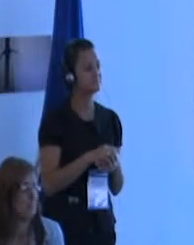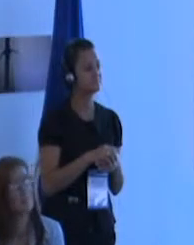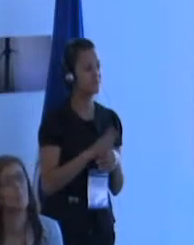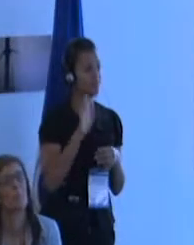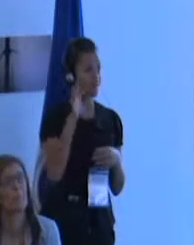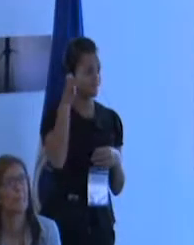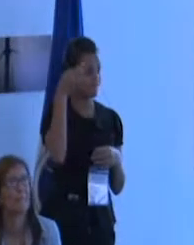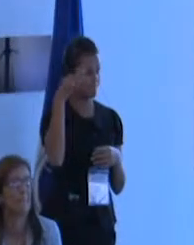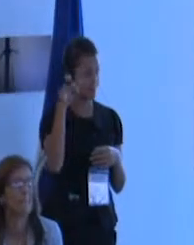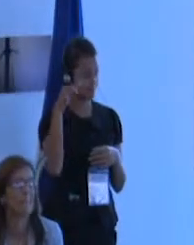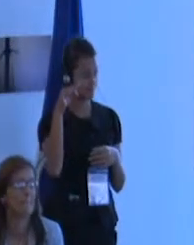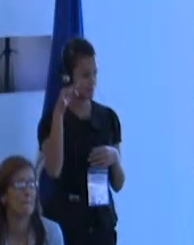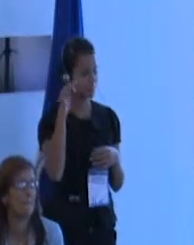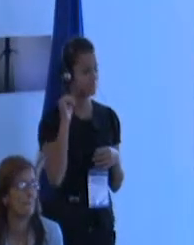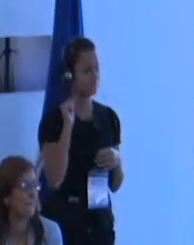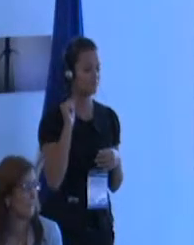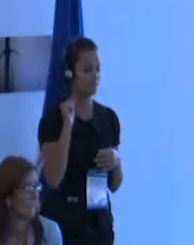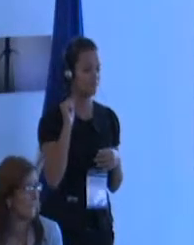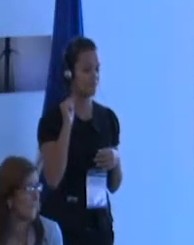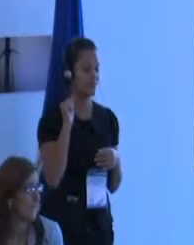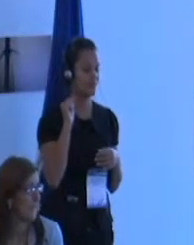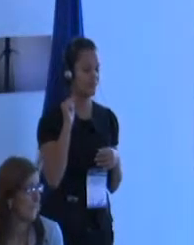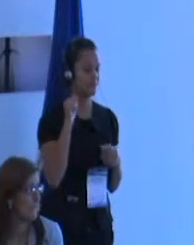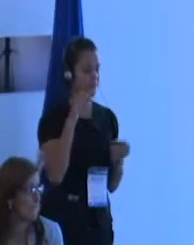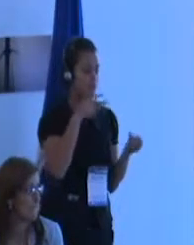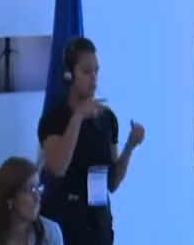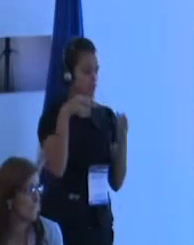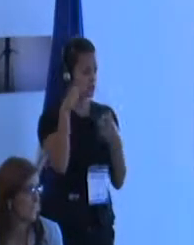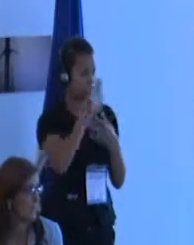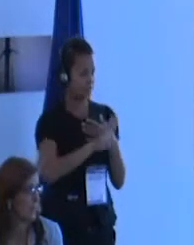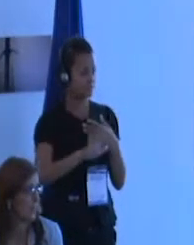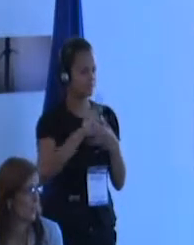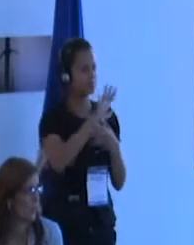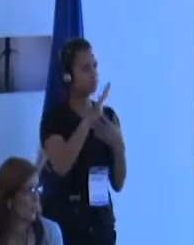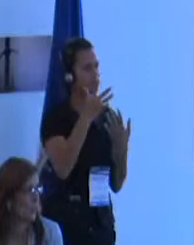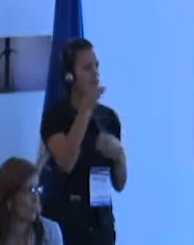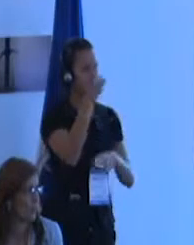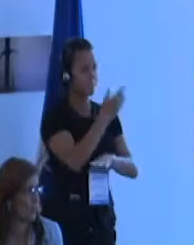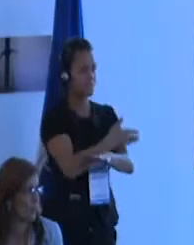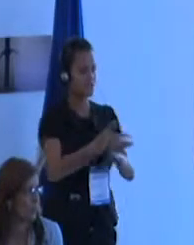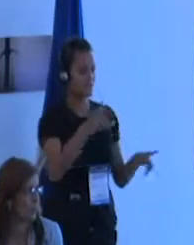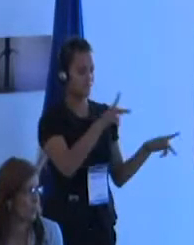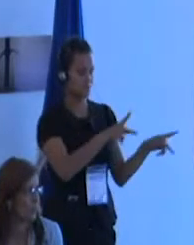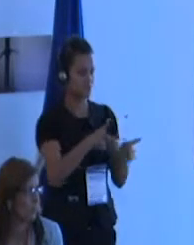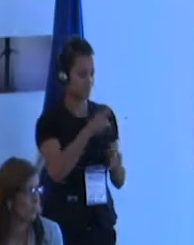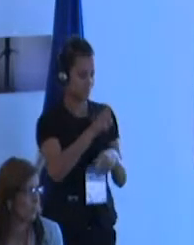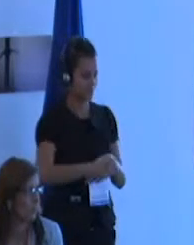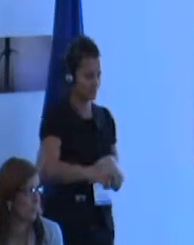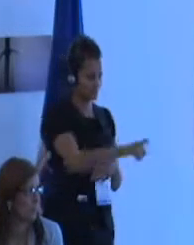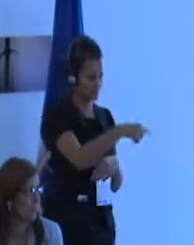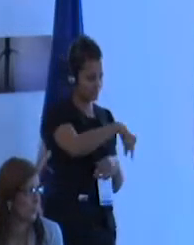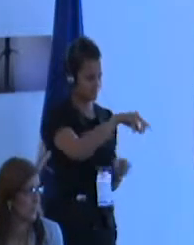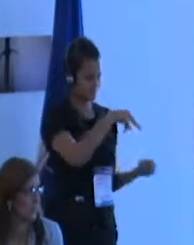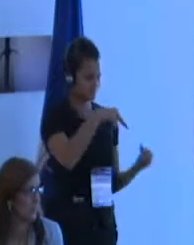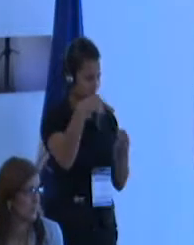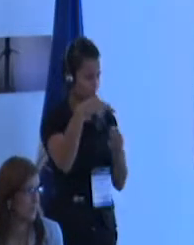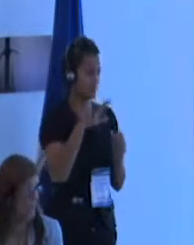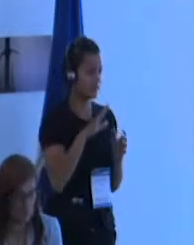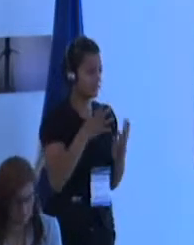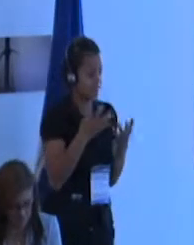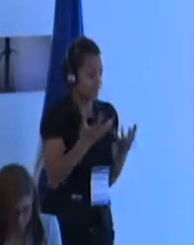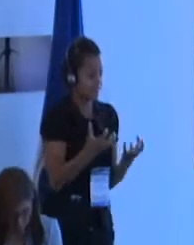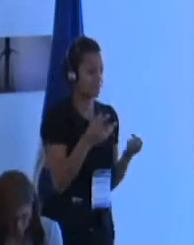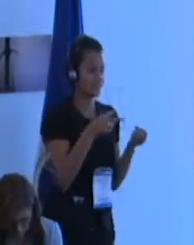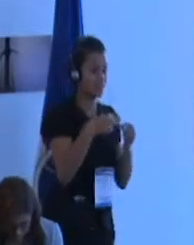está compuesta de un millón de personas. A pesar de la buena voluntad de una